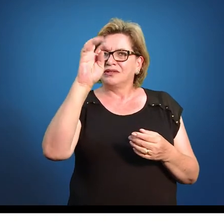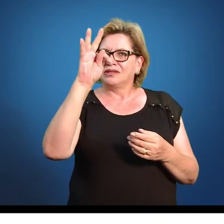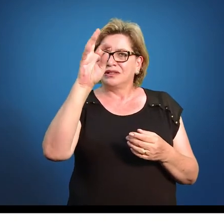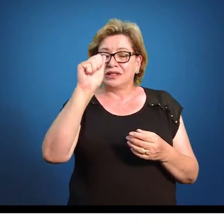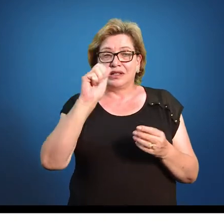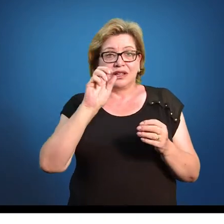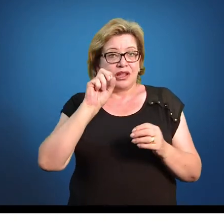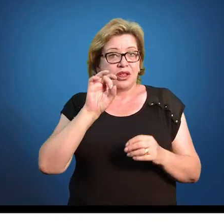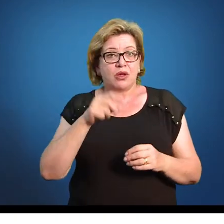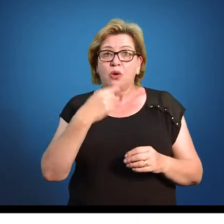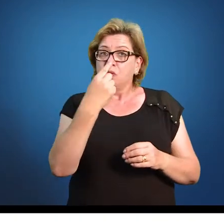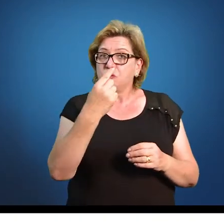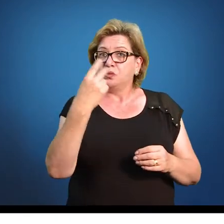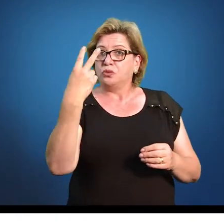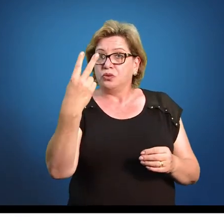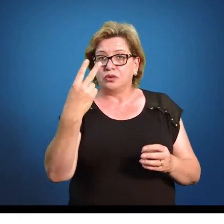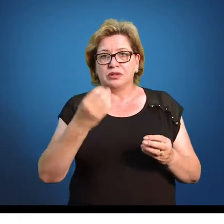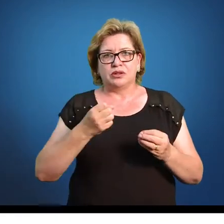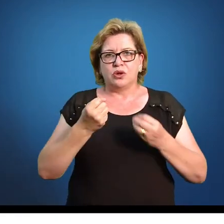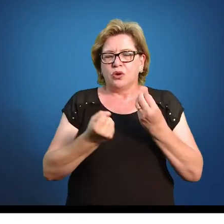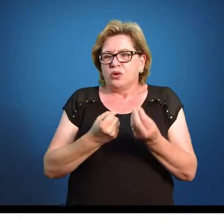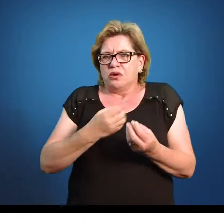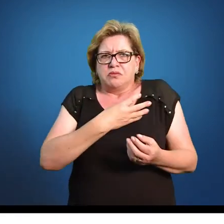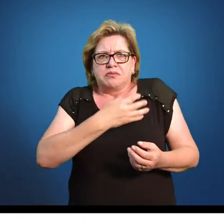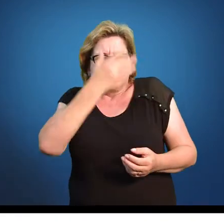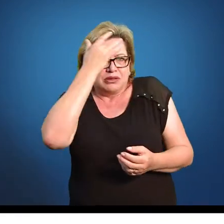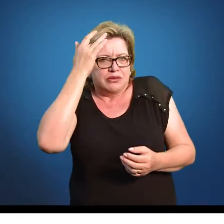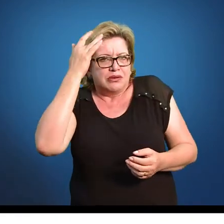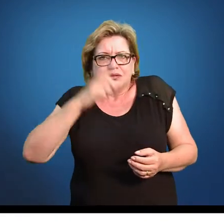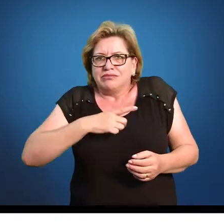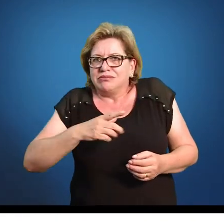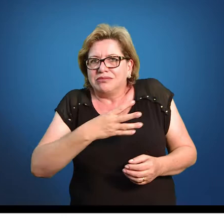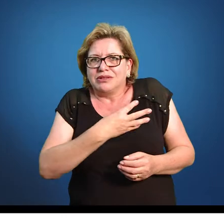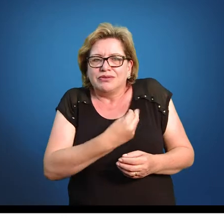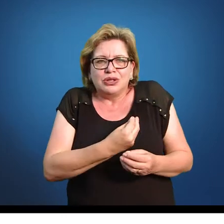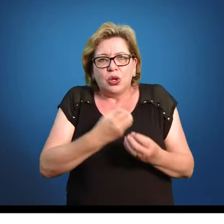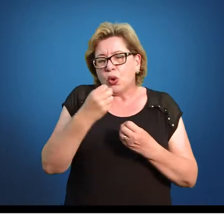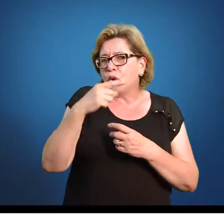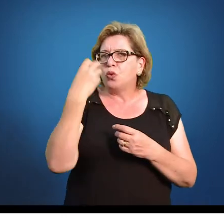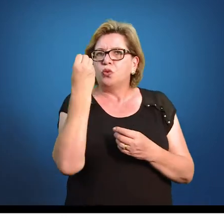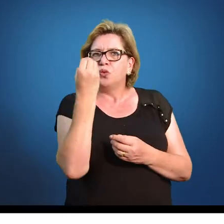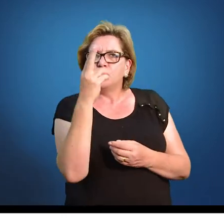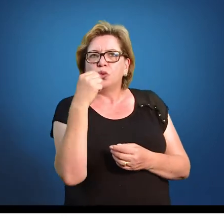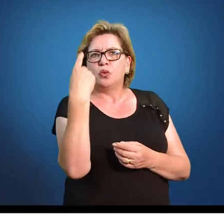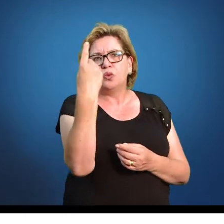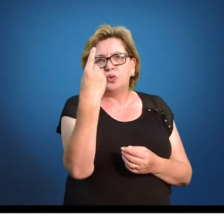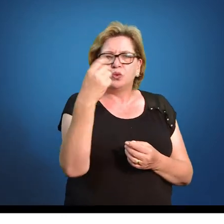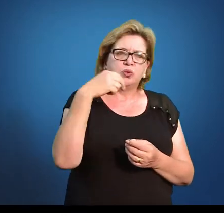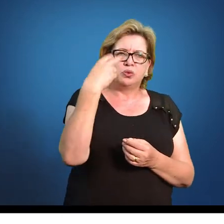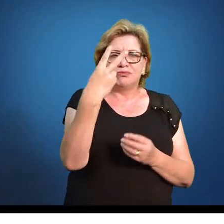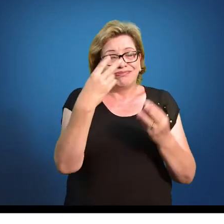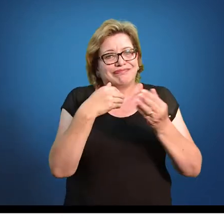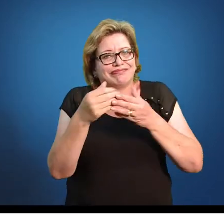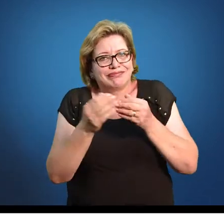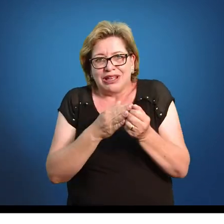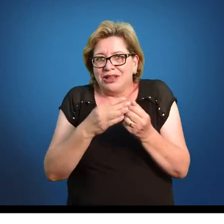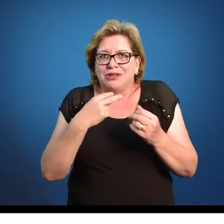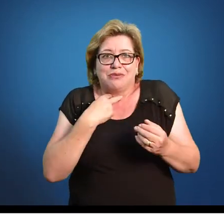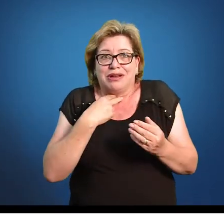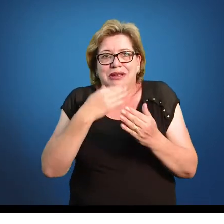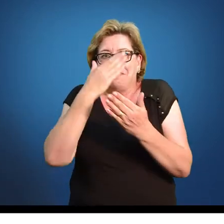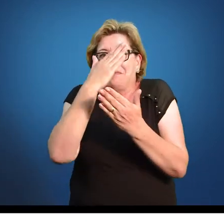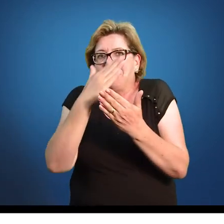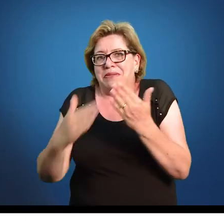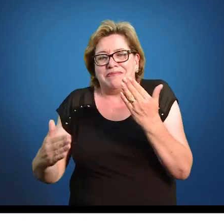números inteiros. Porque ou a pessoa não tem filho, ou tem um, ou tem dois, ou três, ou quatro, não tem essa história de ter meio filho. Então ou tem filho